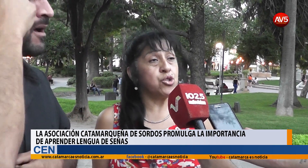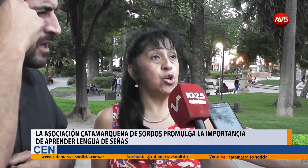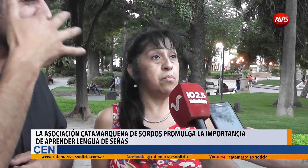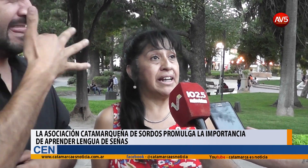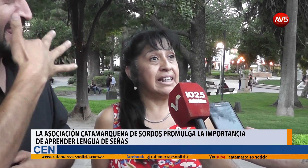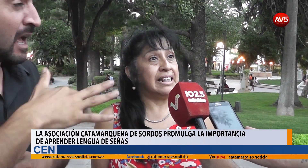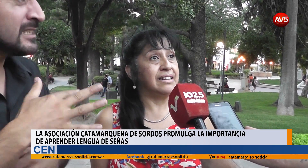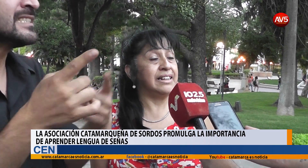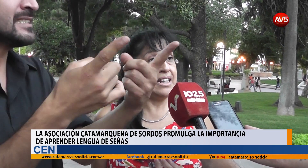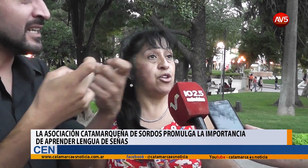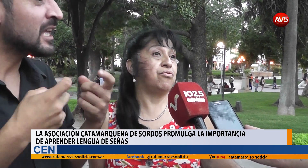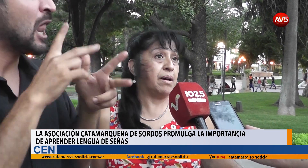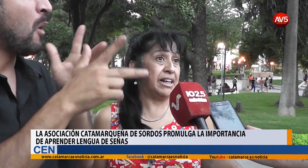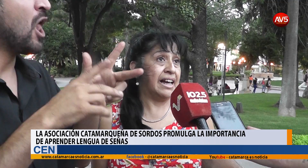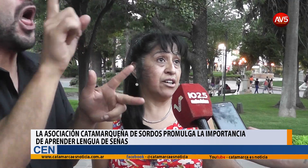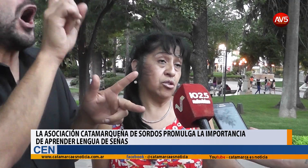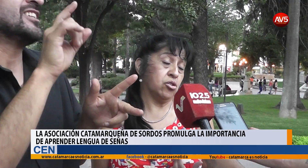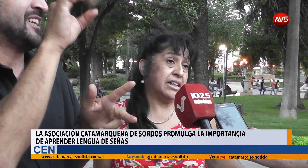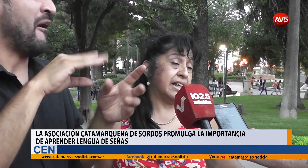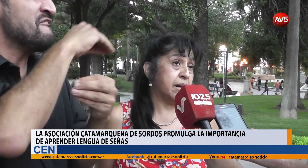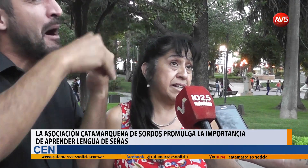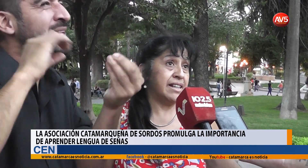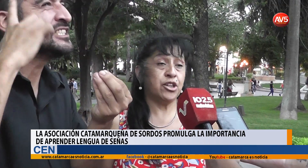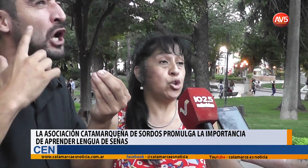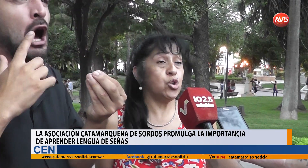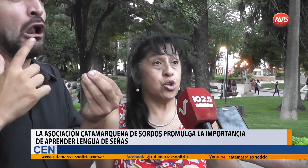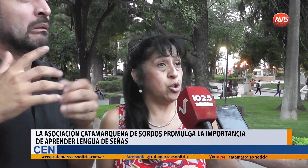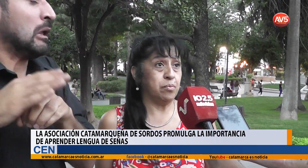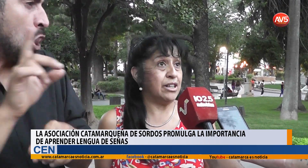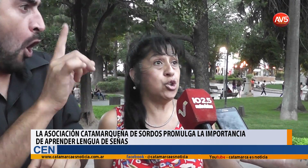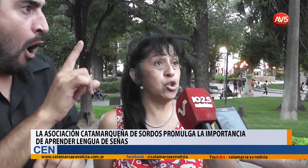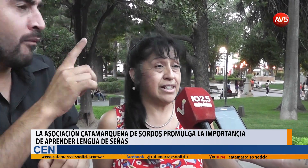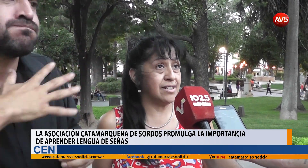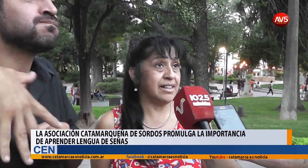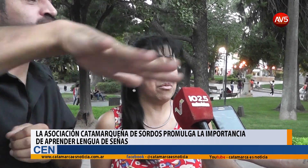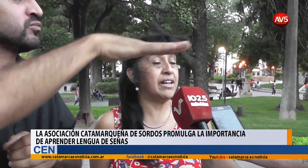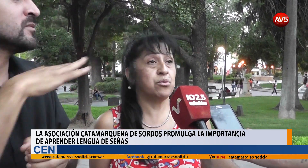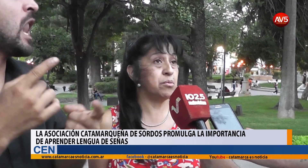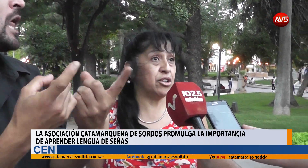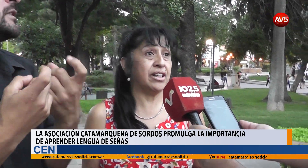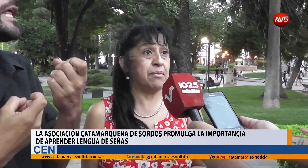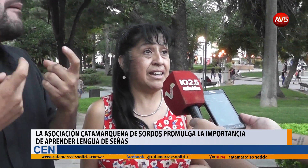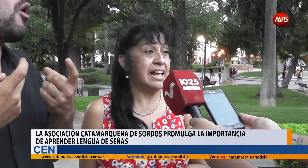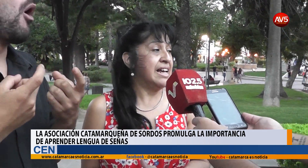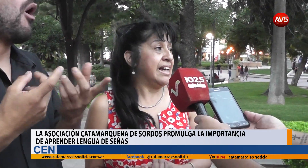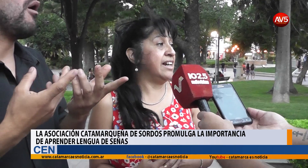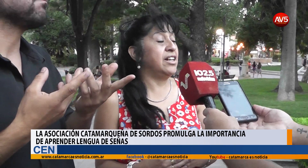solo para quien tiene un familiar con esta discapacidad, todos necesitamos en algún momento de la vida, en